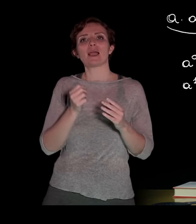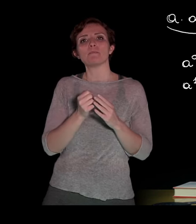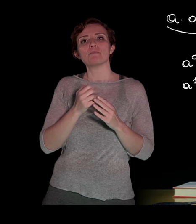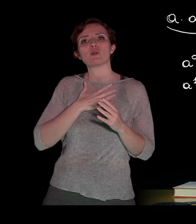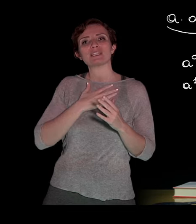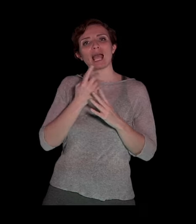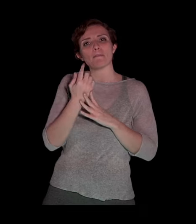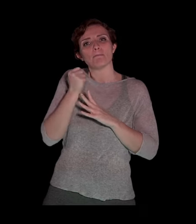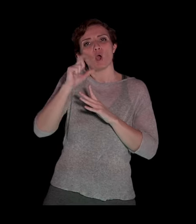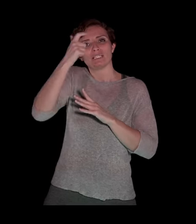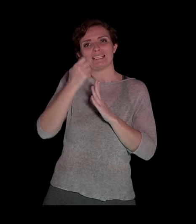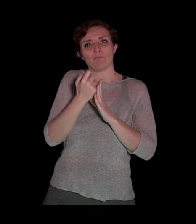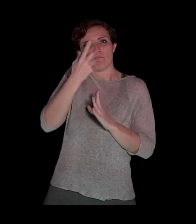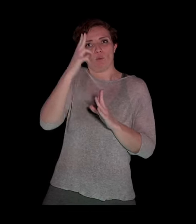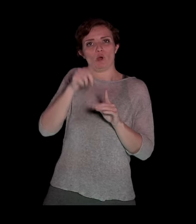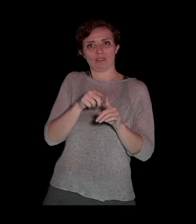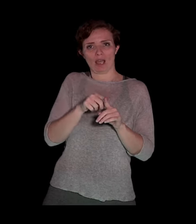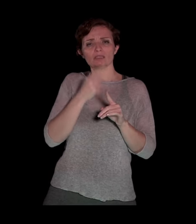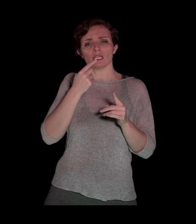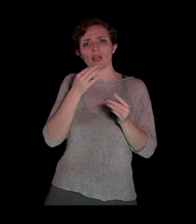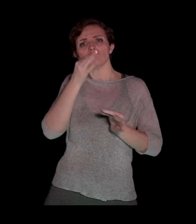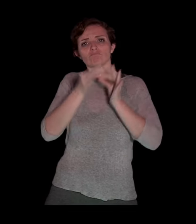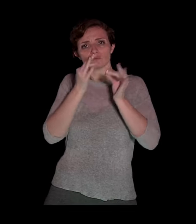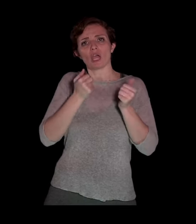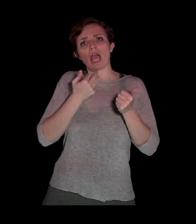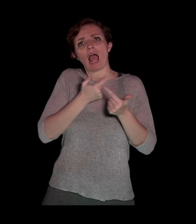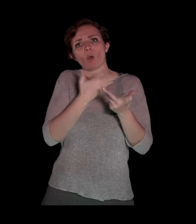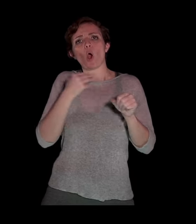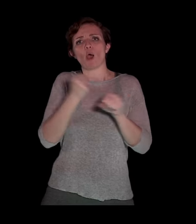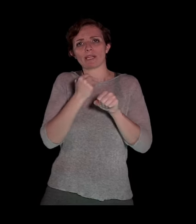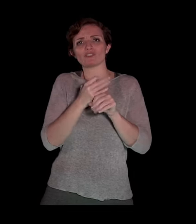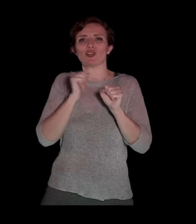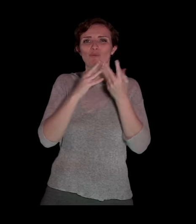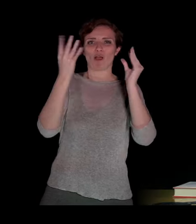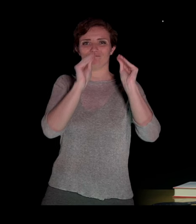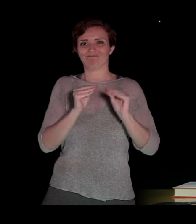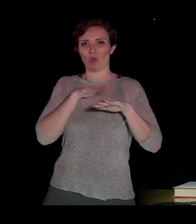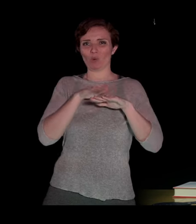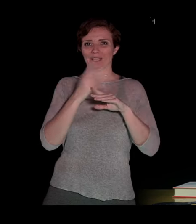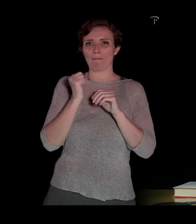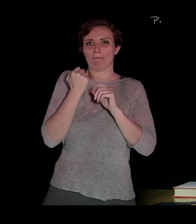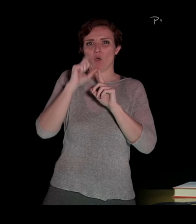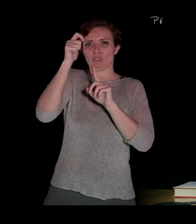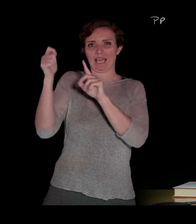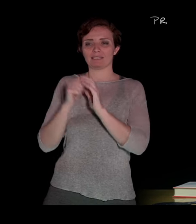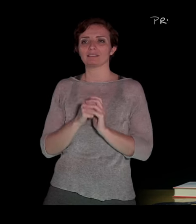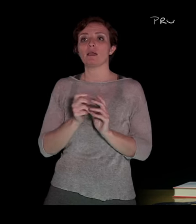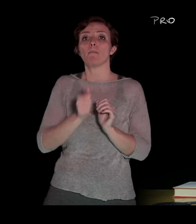vanno a descrivere alcune operazioni che è possibile fare tra le potenze. La prima fondamentale operazione è quella del